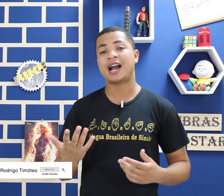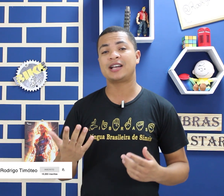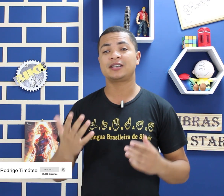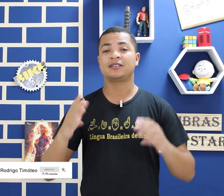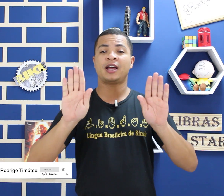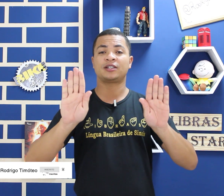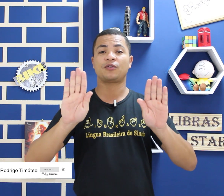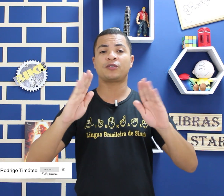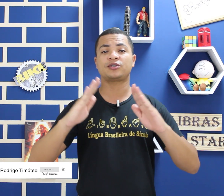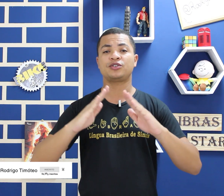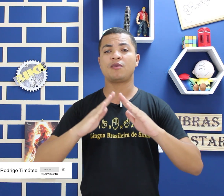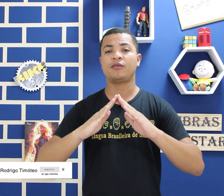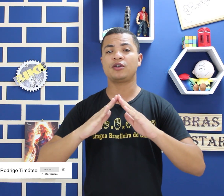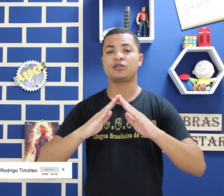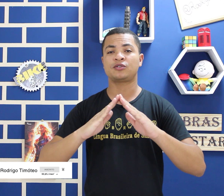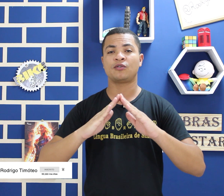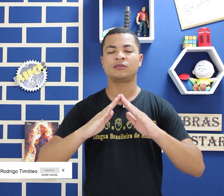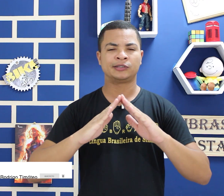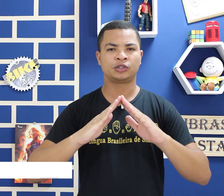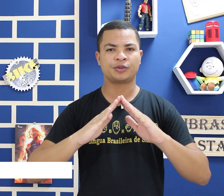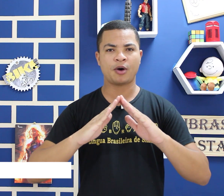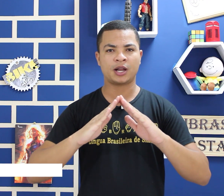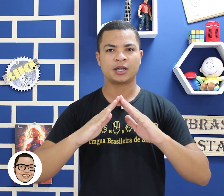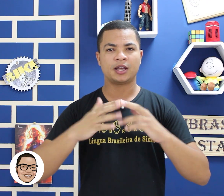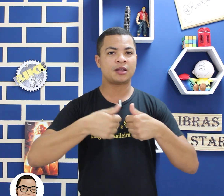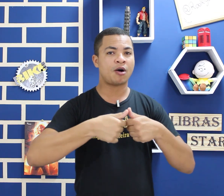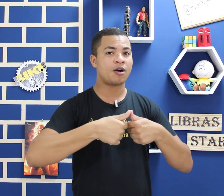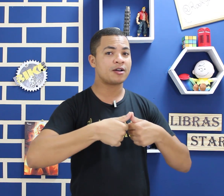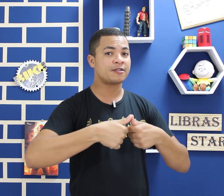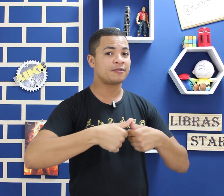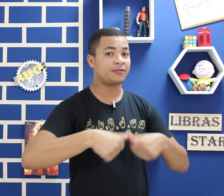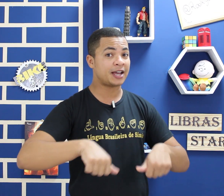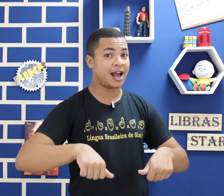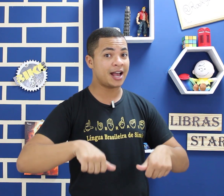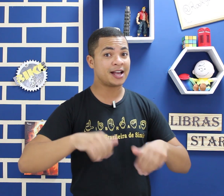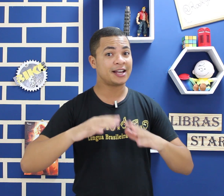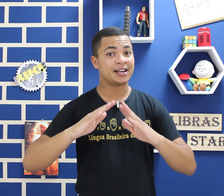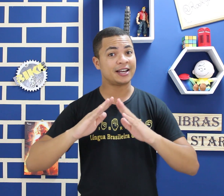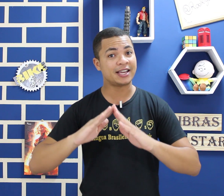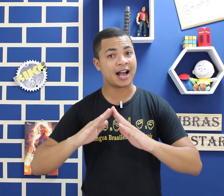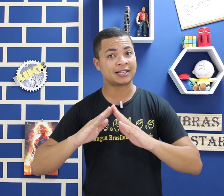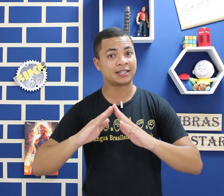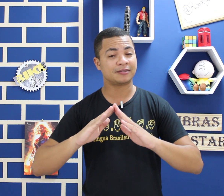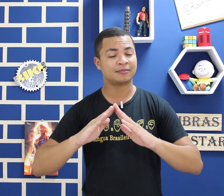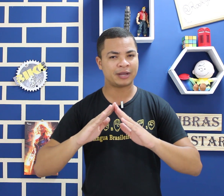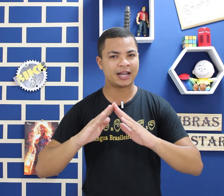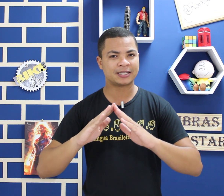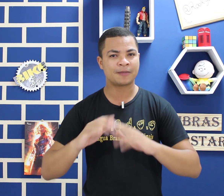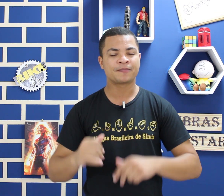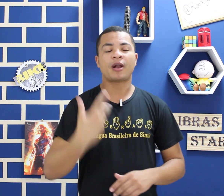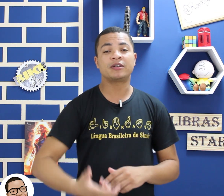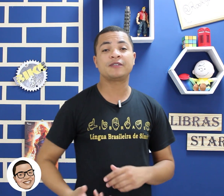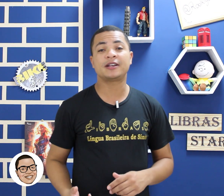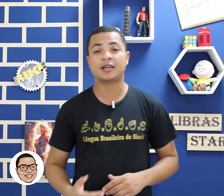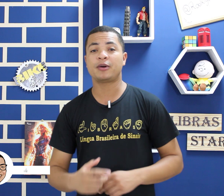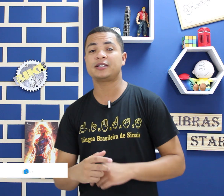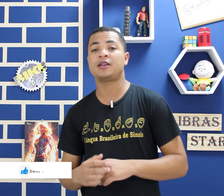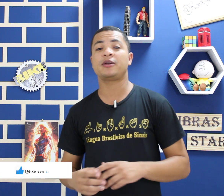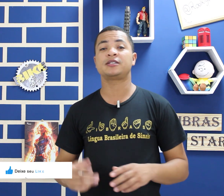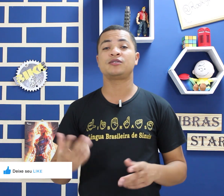casa, essa que coração de mão encostou. Show de bola? Então ó, ficar em casa. Beleza? Pra você fazer, por exemplo, esses